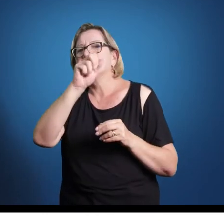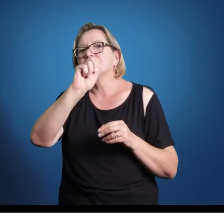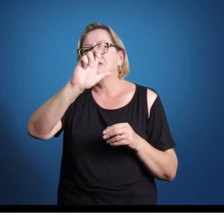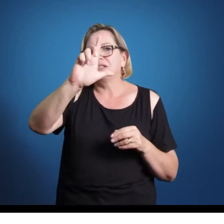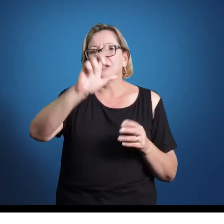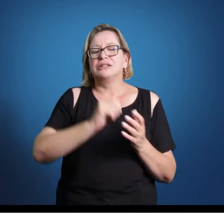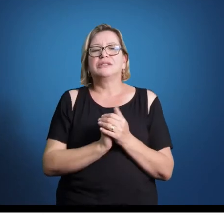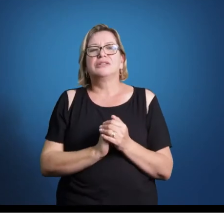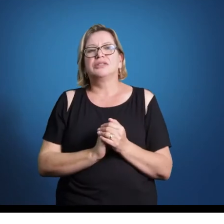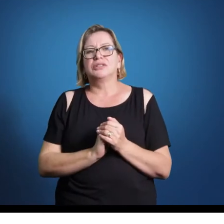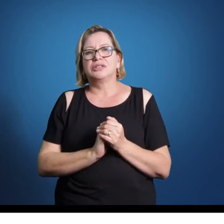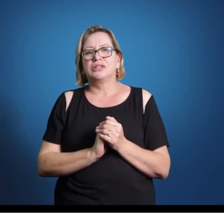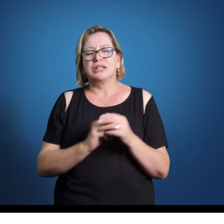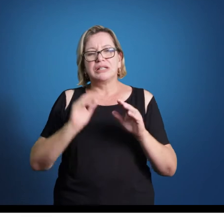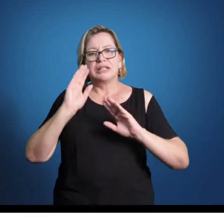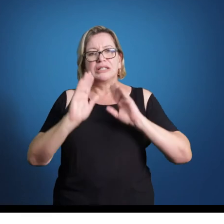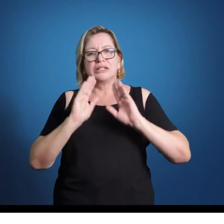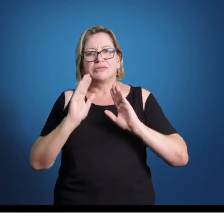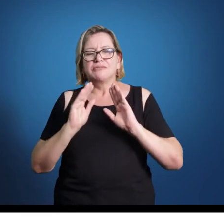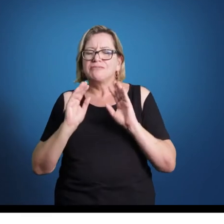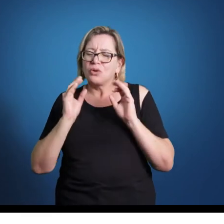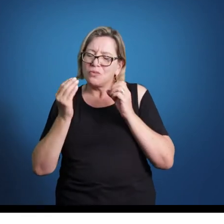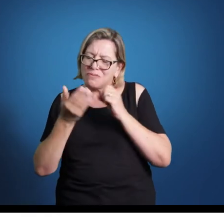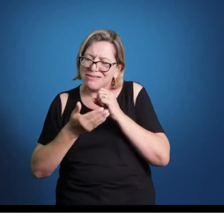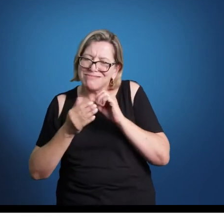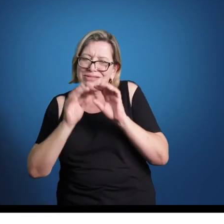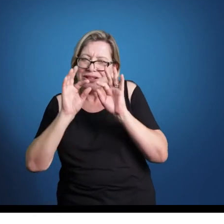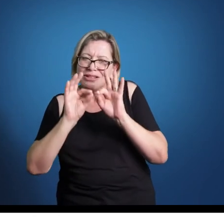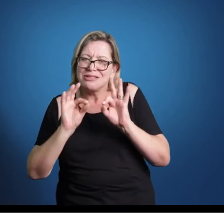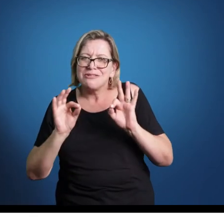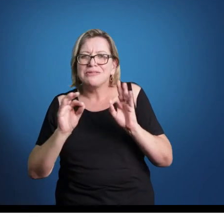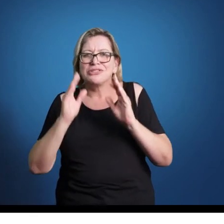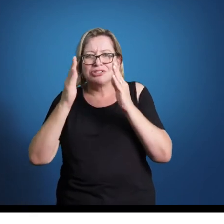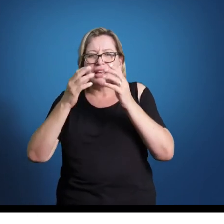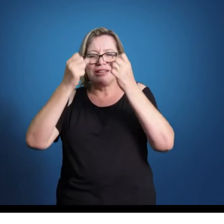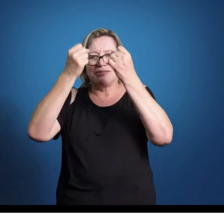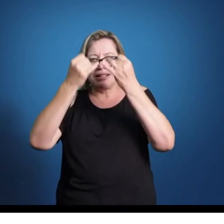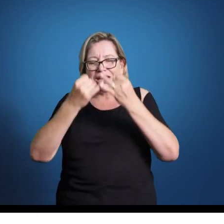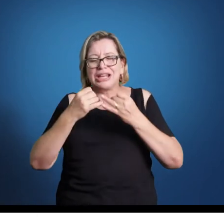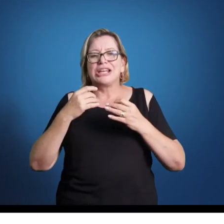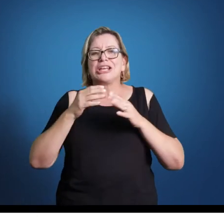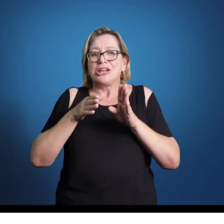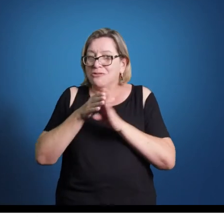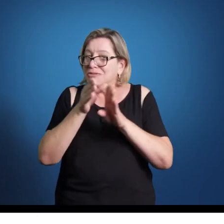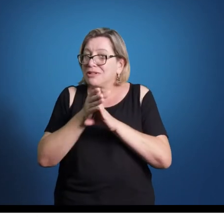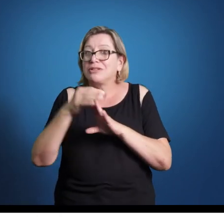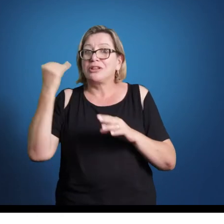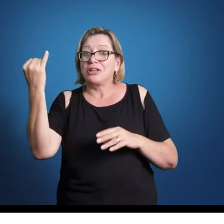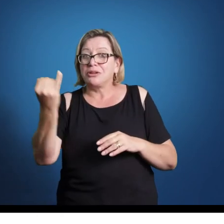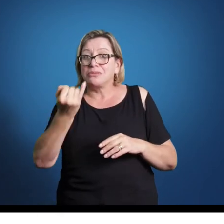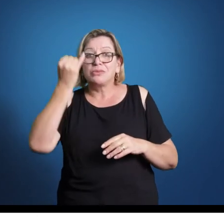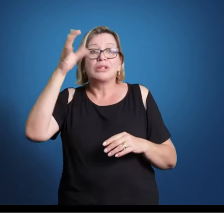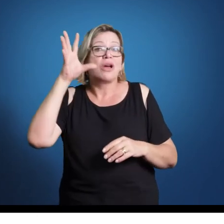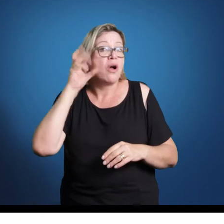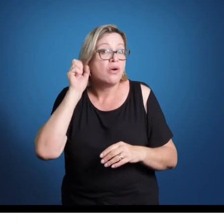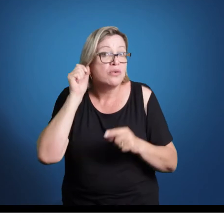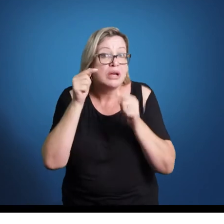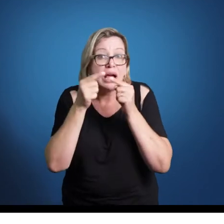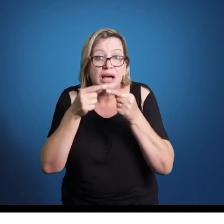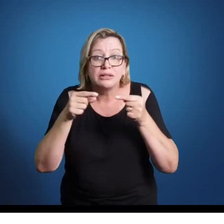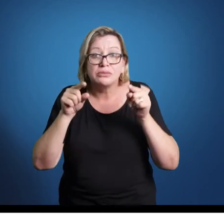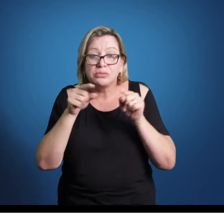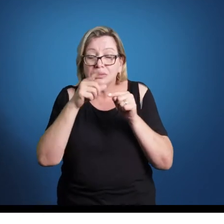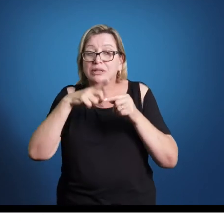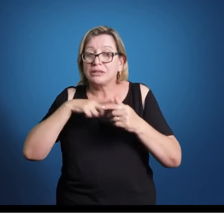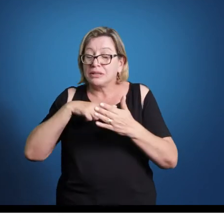Então, basicamente é isso, eu ressalto que é importante ouvir os exemplos, tem uma tarefa nessa unidade que tem a ver com a